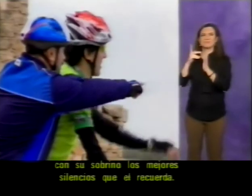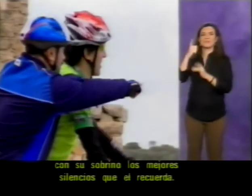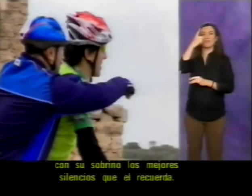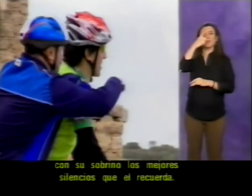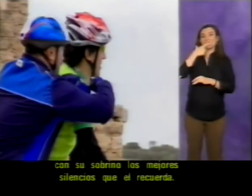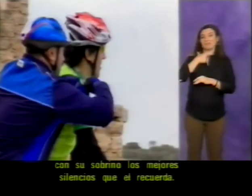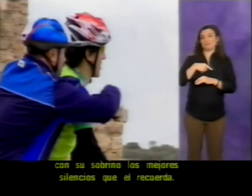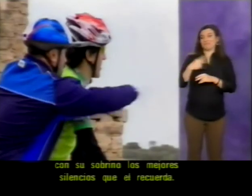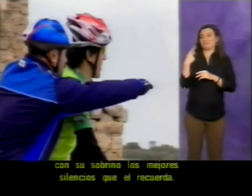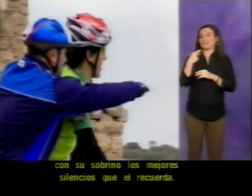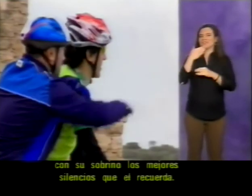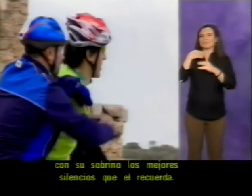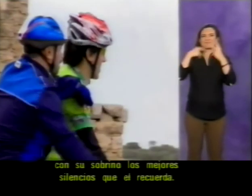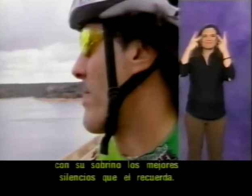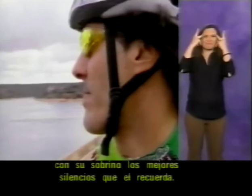silencios que él recuerda.